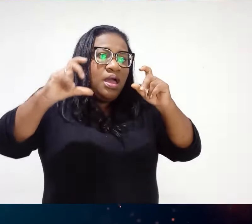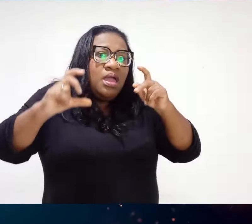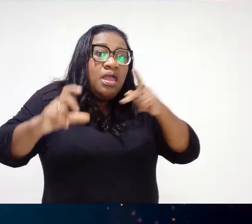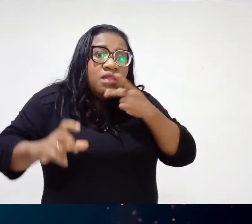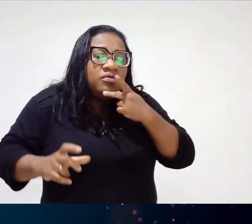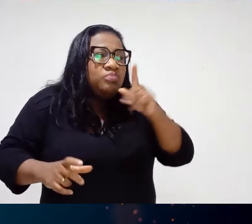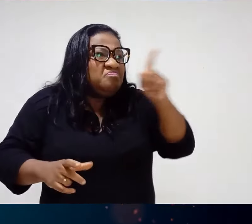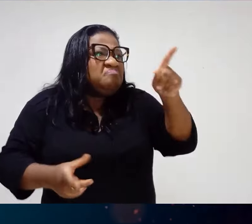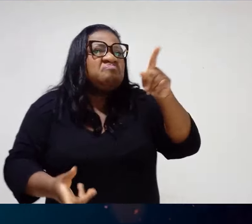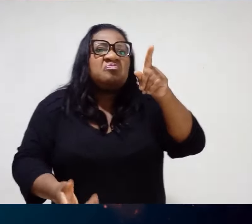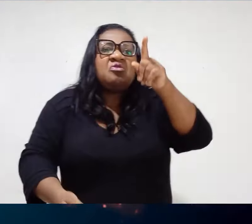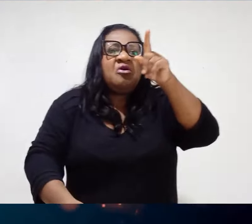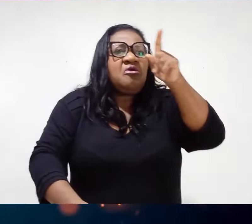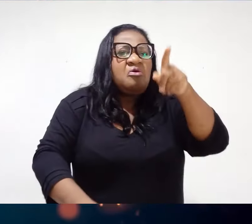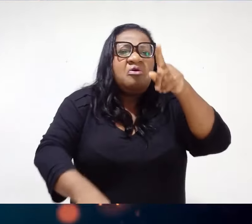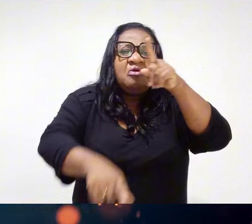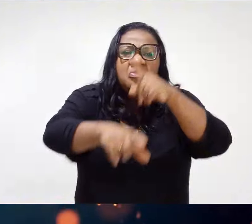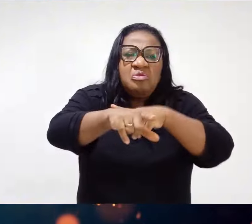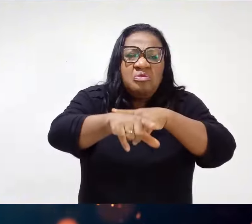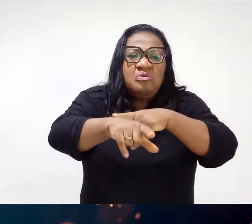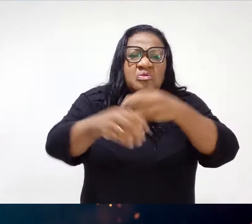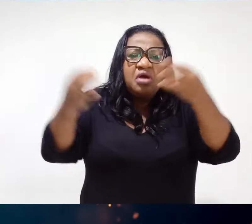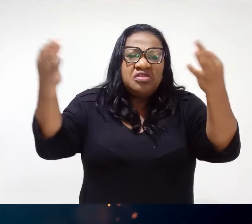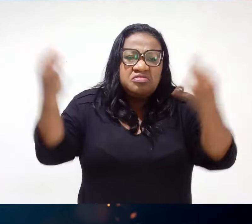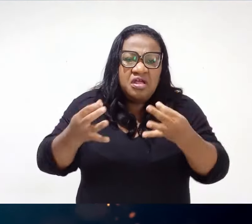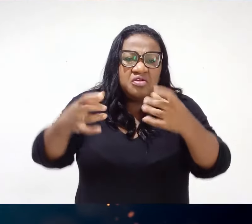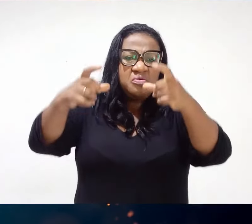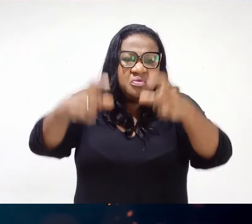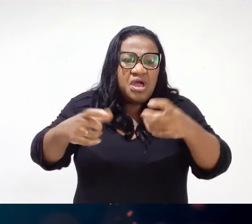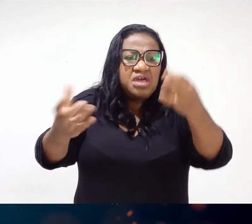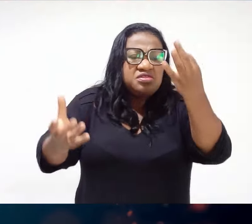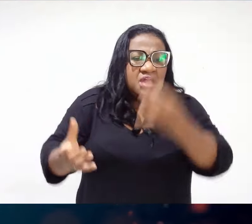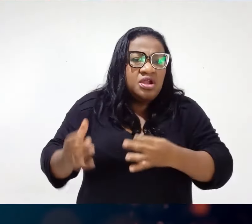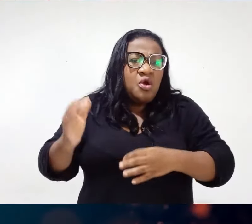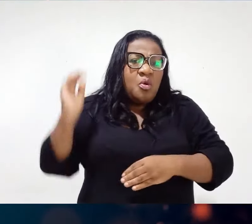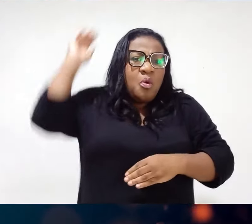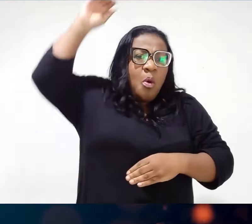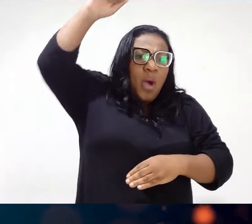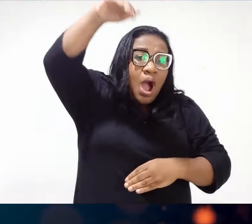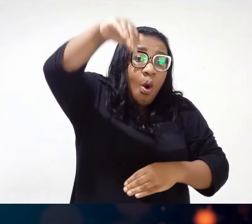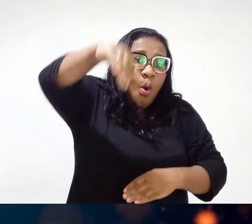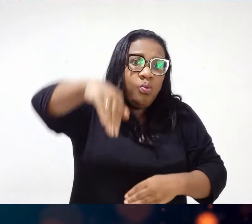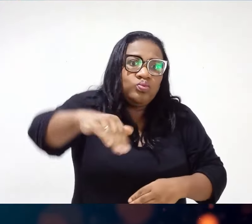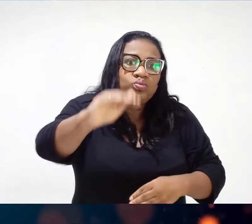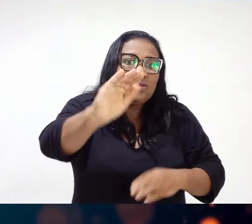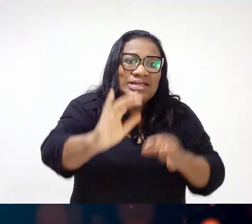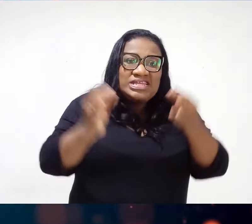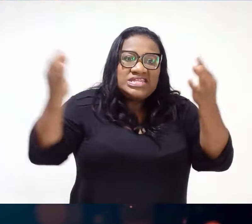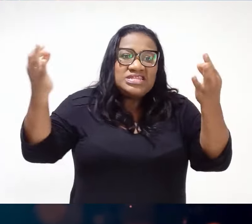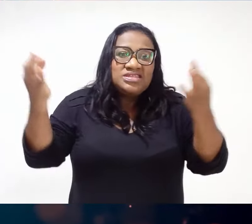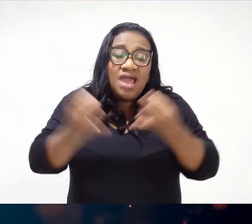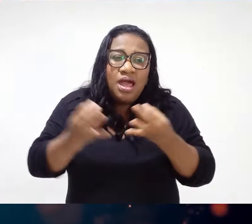No lugar certo Na hora certa Com a onda certa E tudo estava